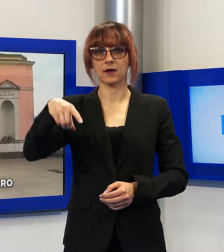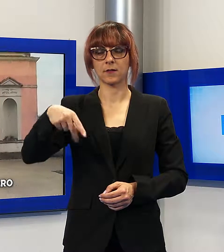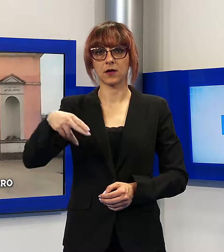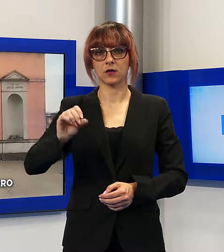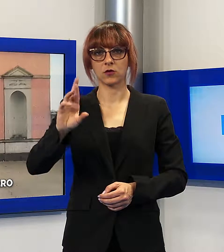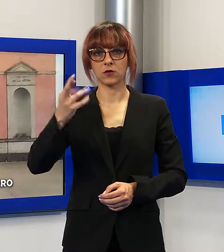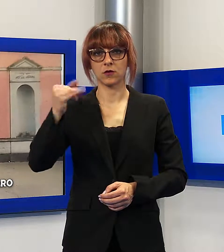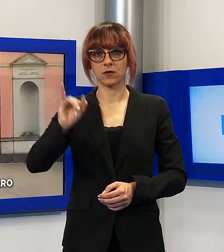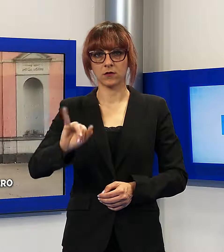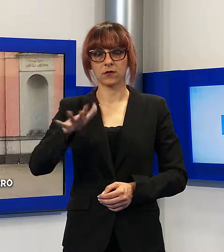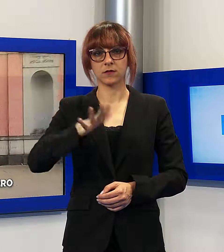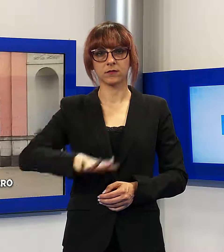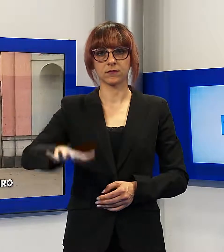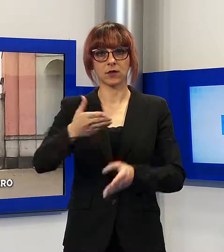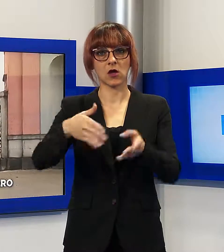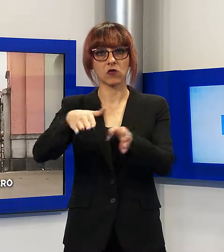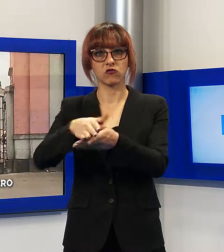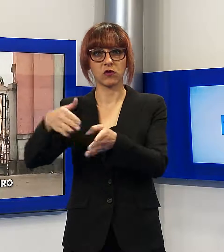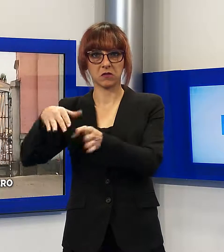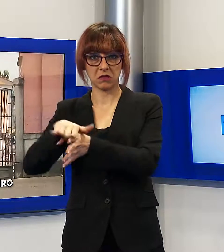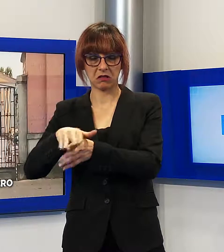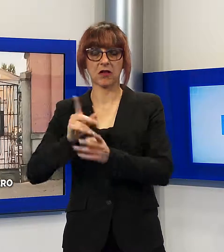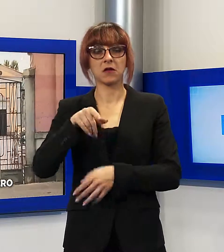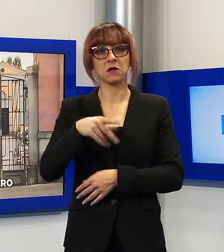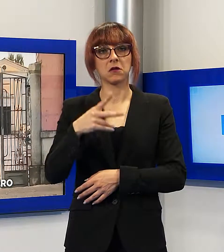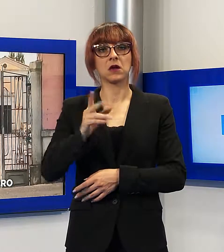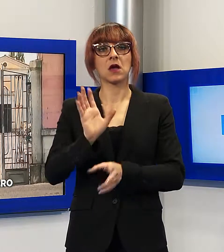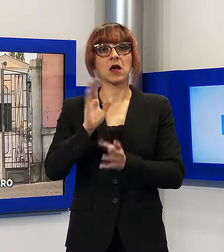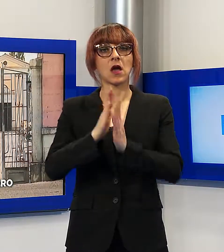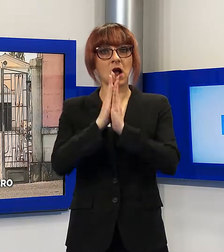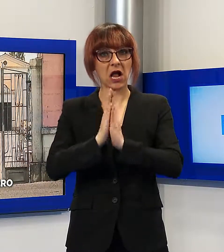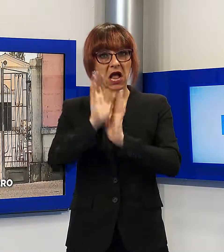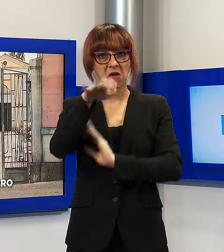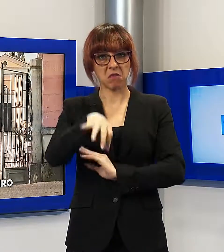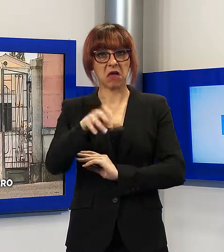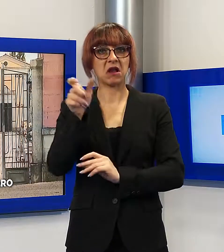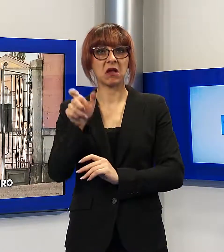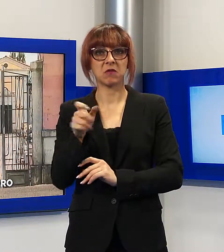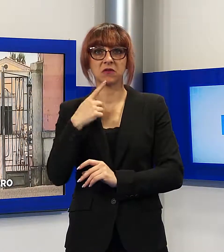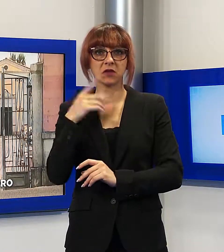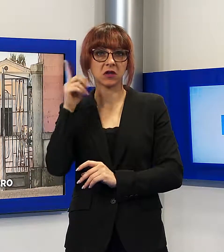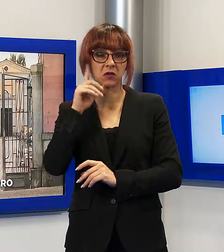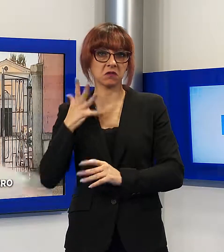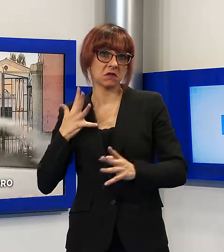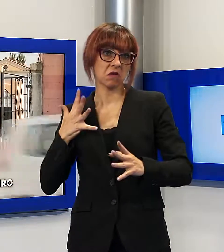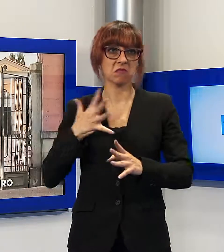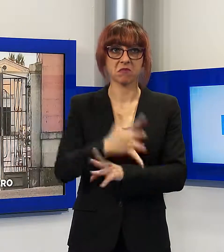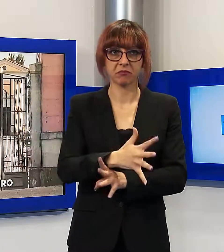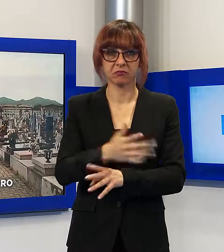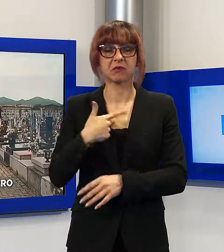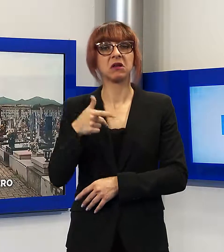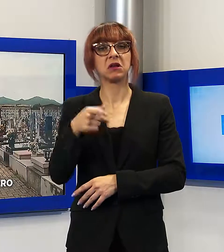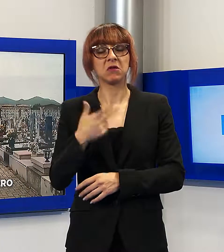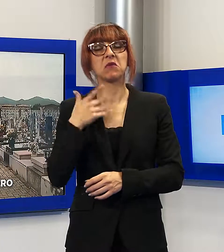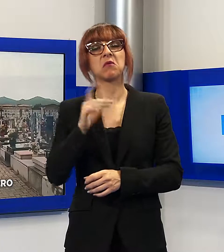Nessun rispetto per i morti, violata la cappella del cimitero, il camposanto di Capannori è diventato terra di conquista